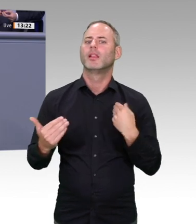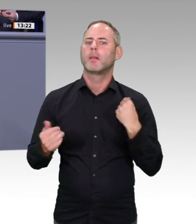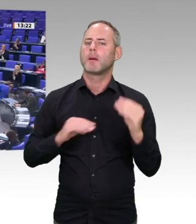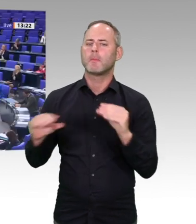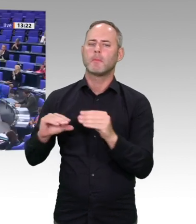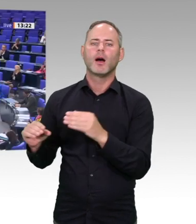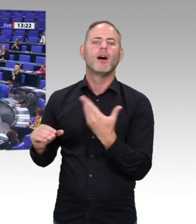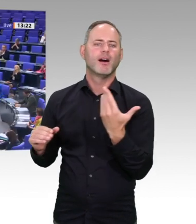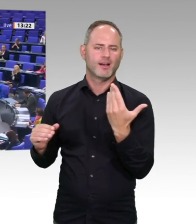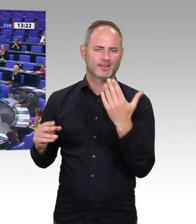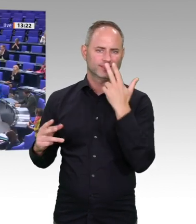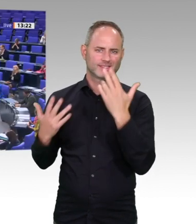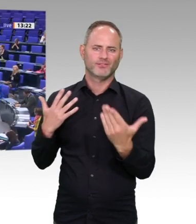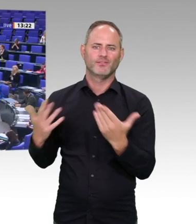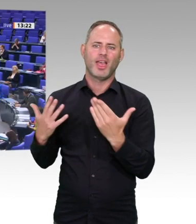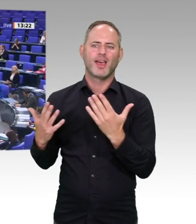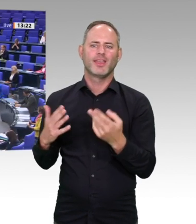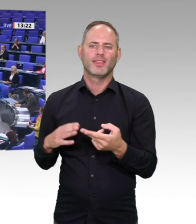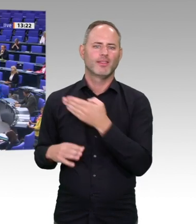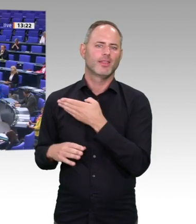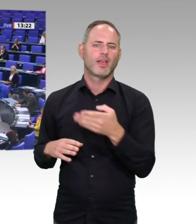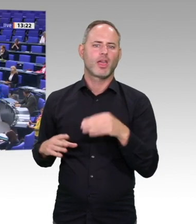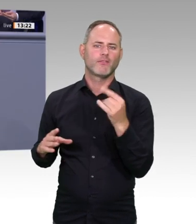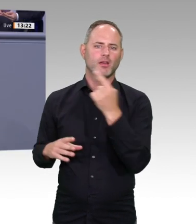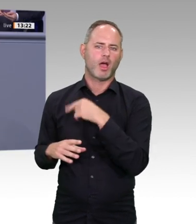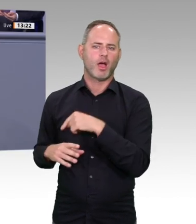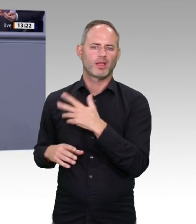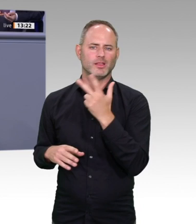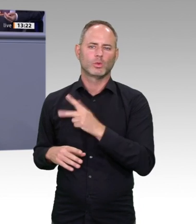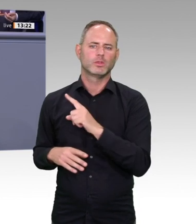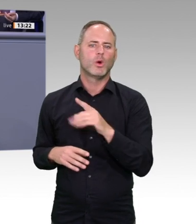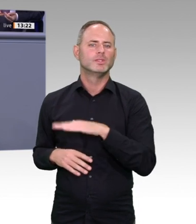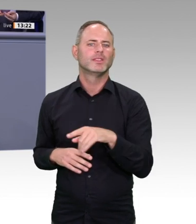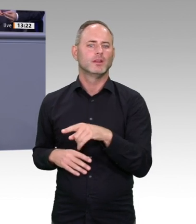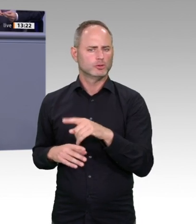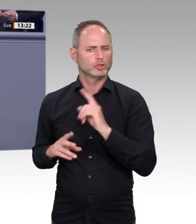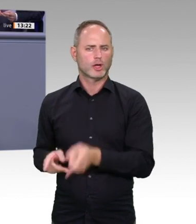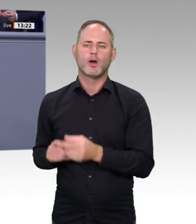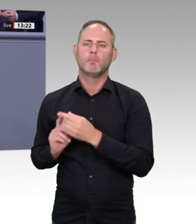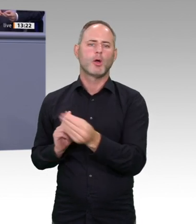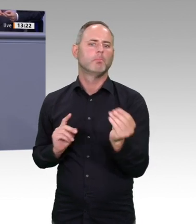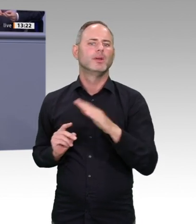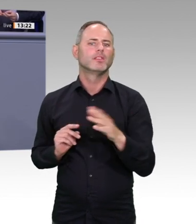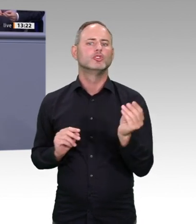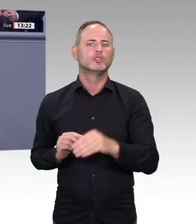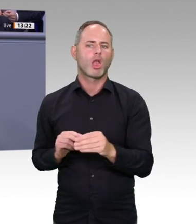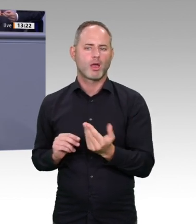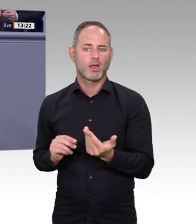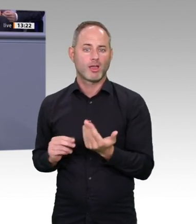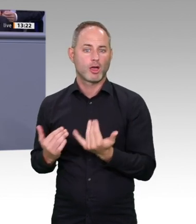Und dabei können wir auch auf die Erfahrungen mit dem Elterngeld digital zurückgreifen. Und der nächste Schritt ist etwas, das bereits in